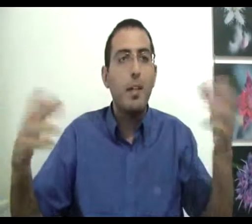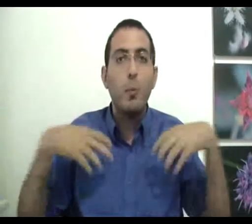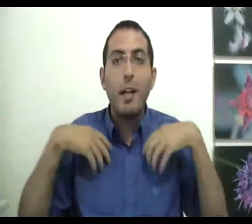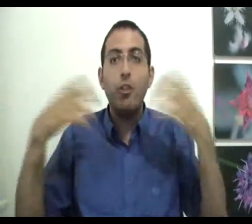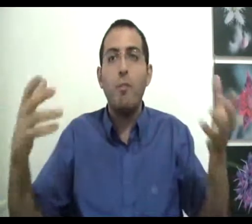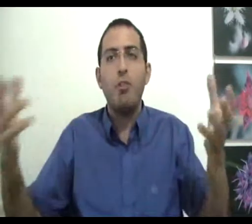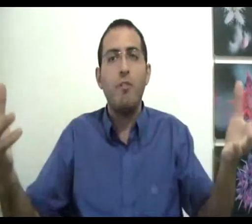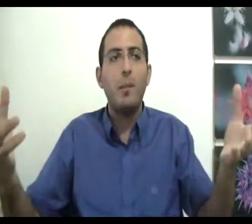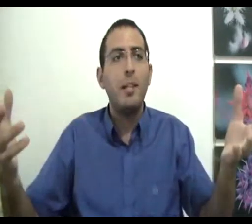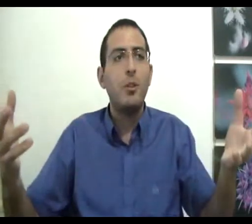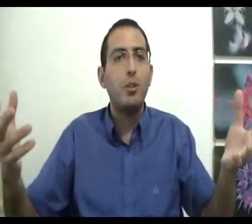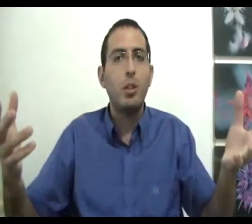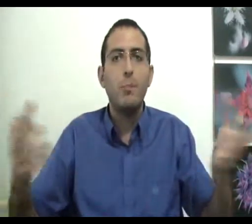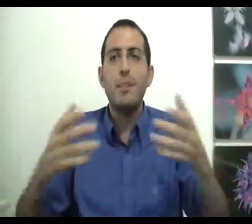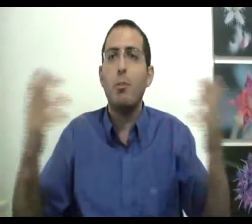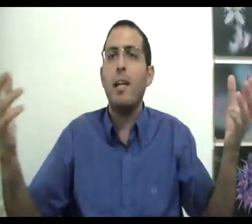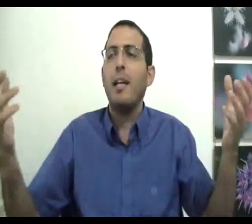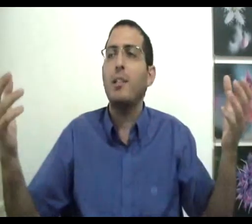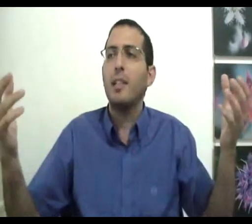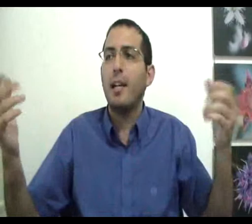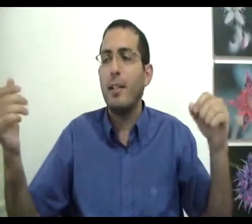אתם מרגישים שיש הבדל בין הדעות השונות מה זאת אומרת להגיד שזה אחד?